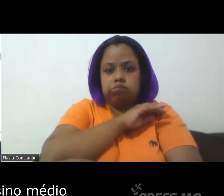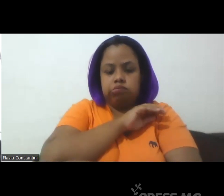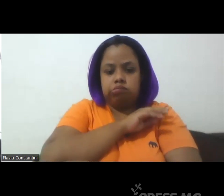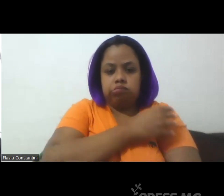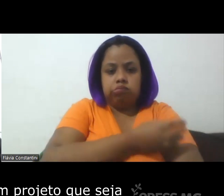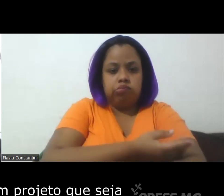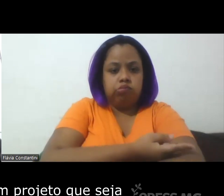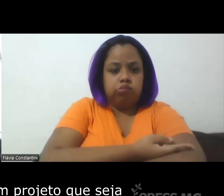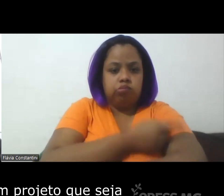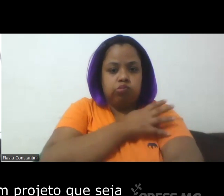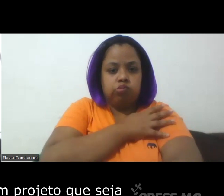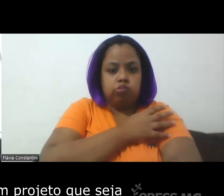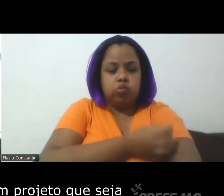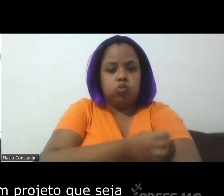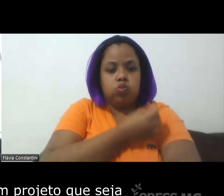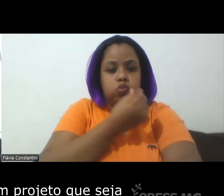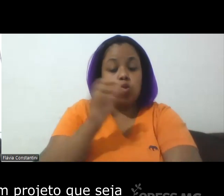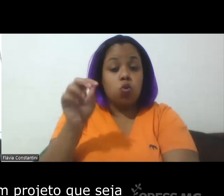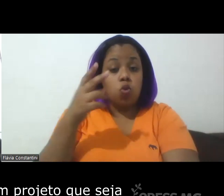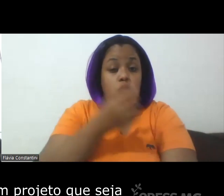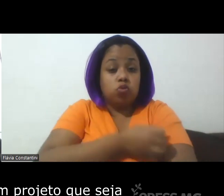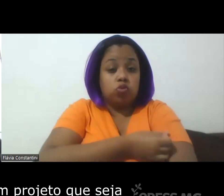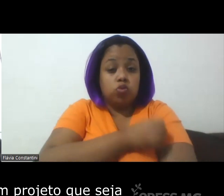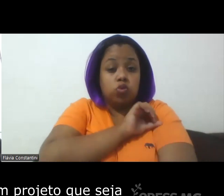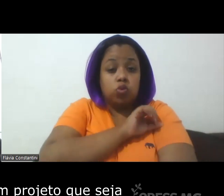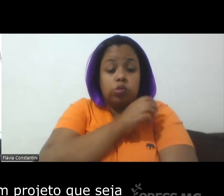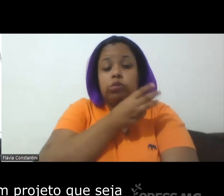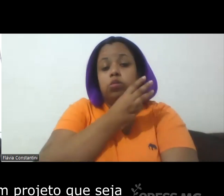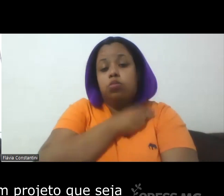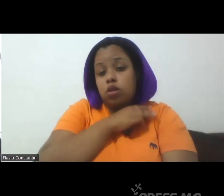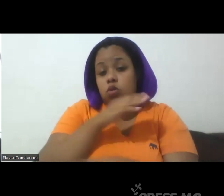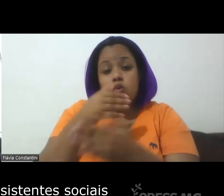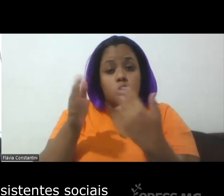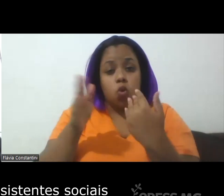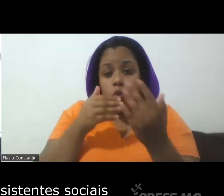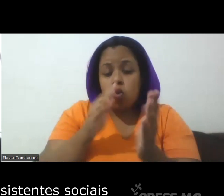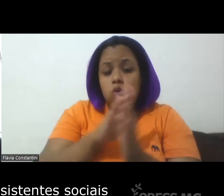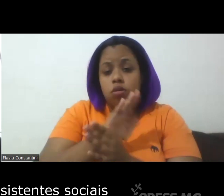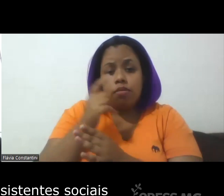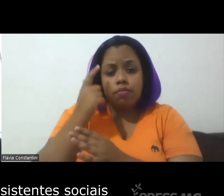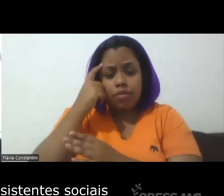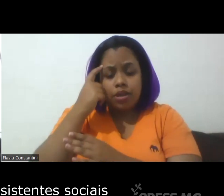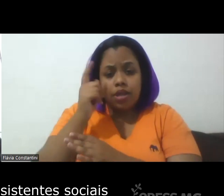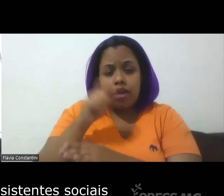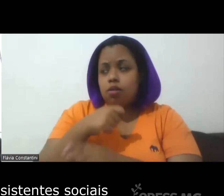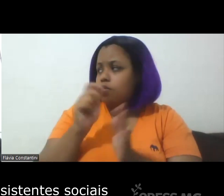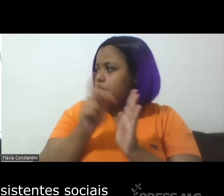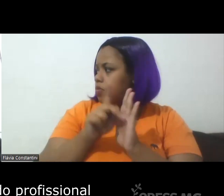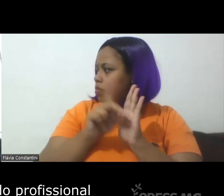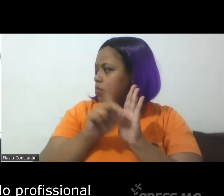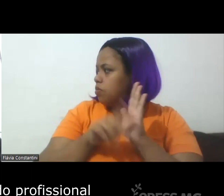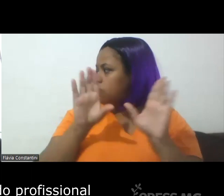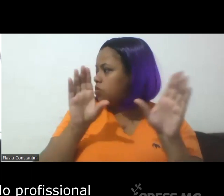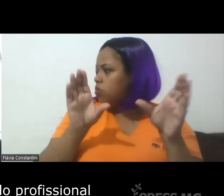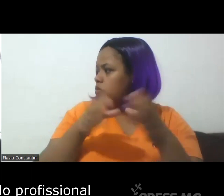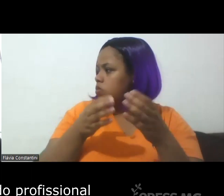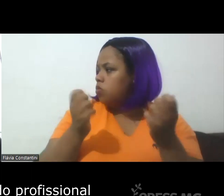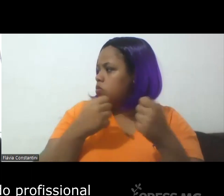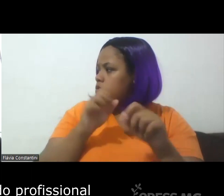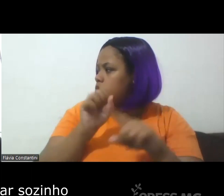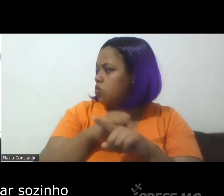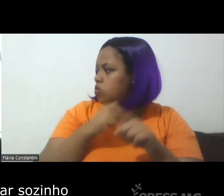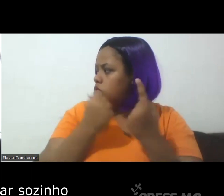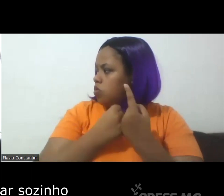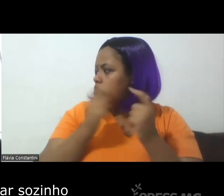médio mas a partir de um projeto que seja né da equipe de assistentes sociais ou que seja né do